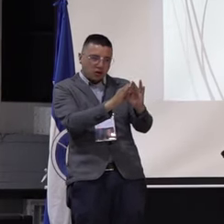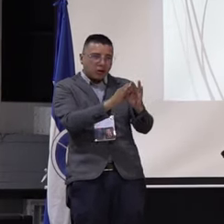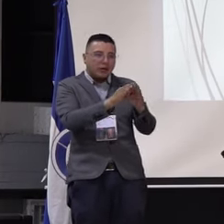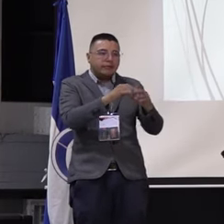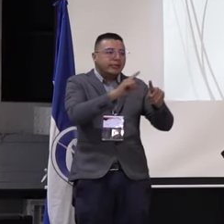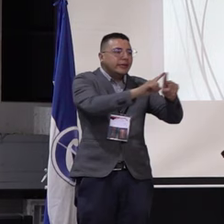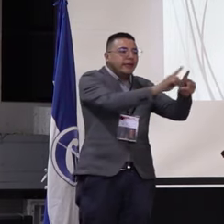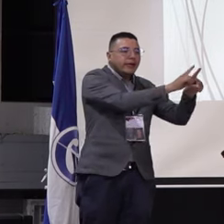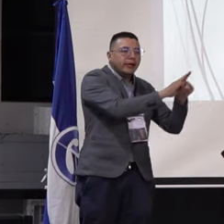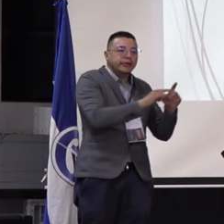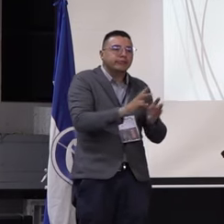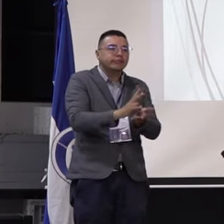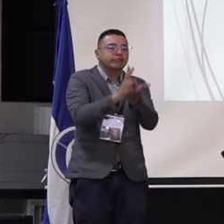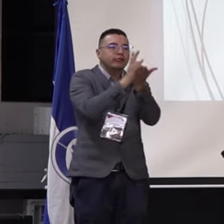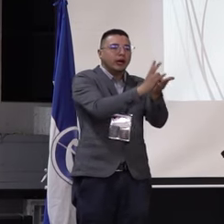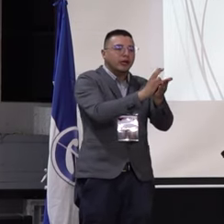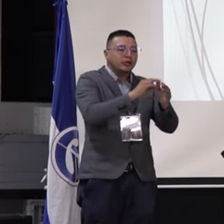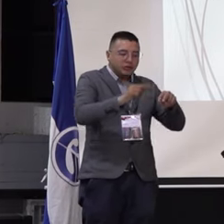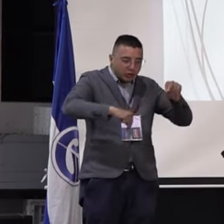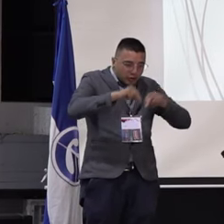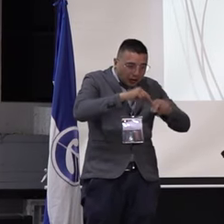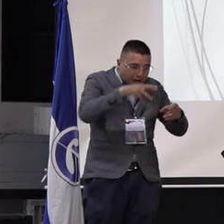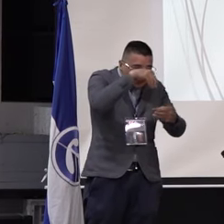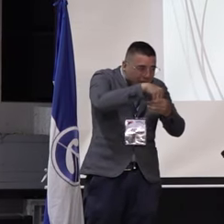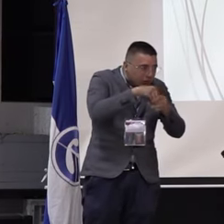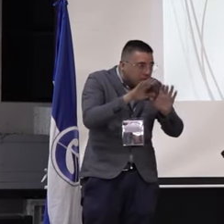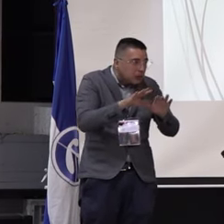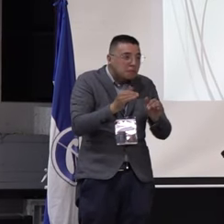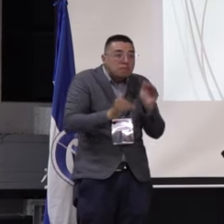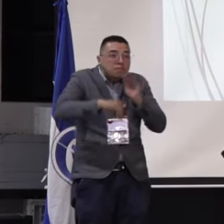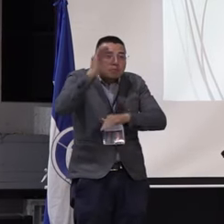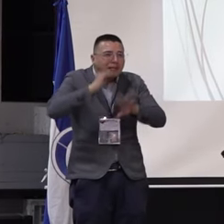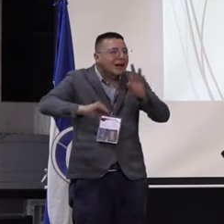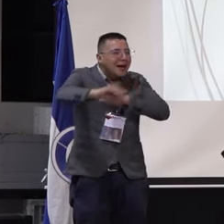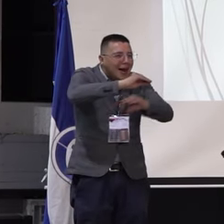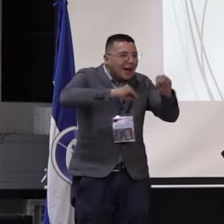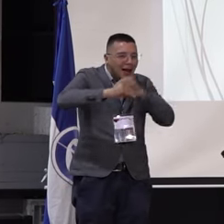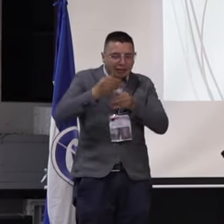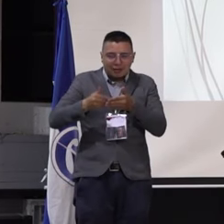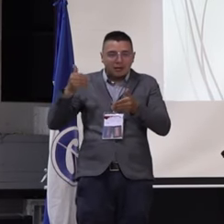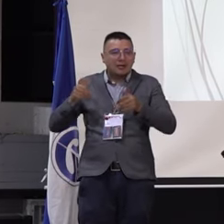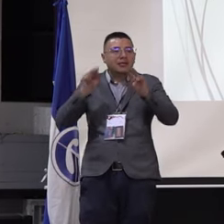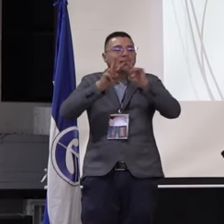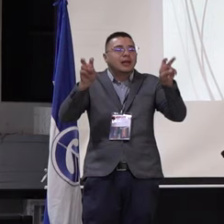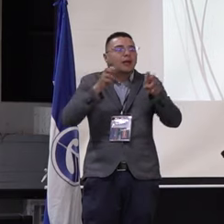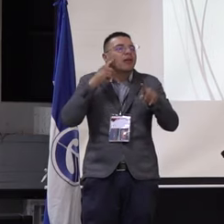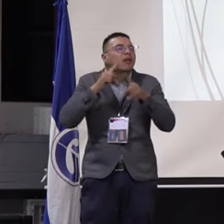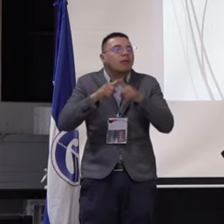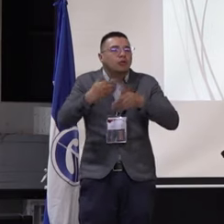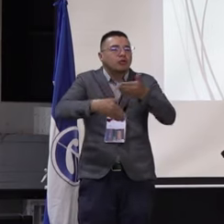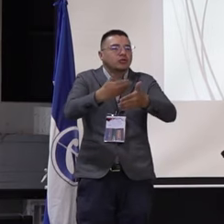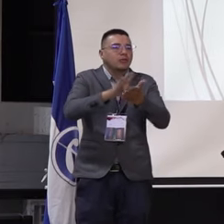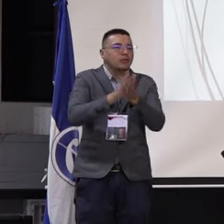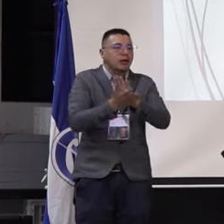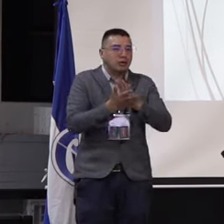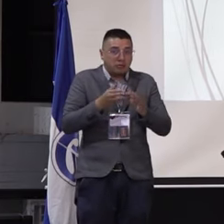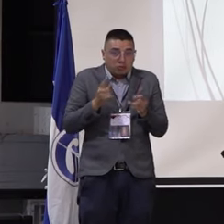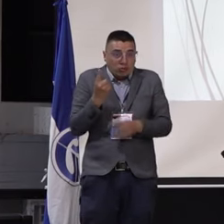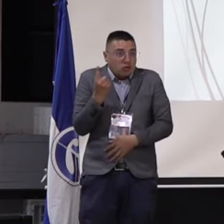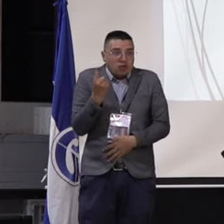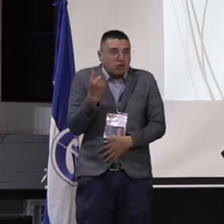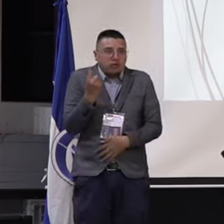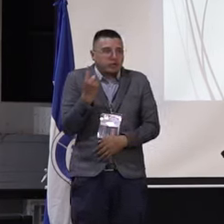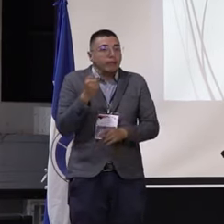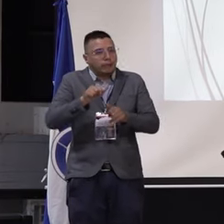modelo de sociedad y de que más se ha hablado últimamente sobre construcción de paz. No es el único elemento.